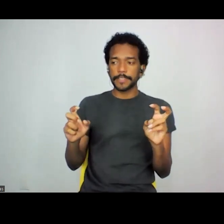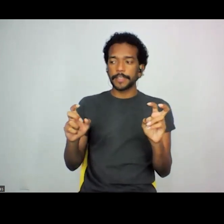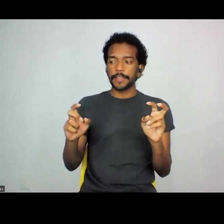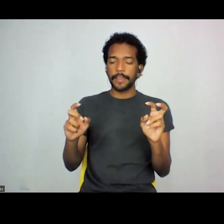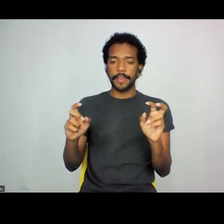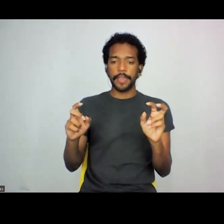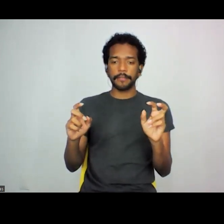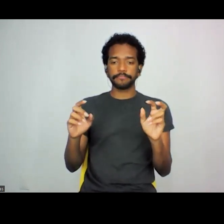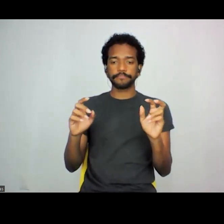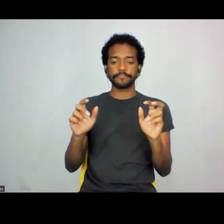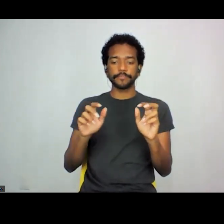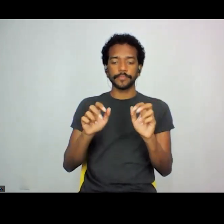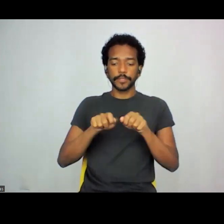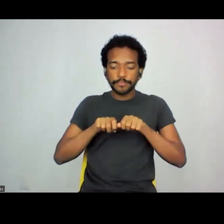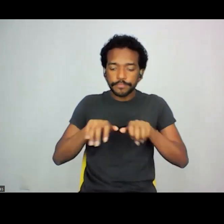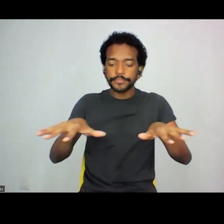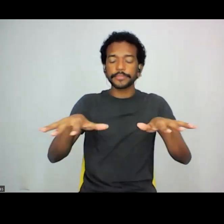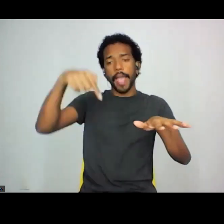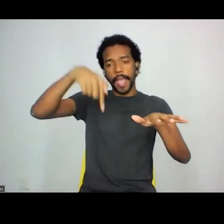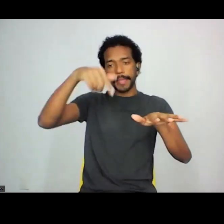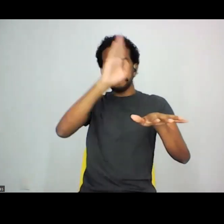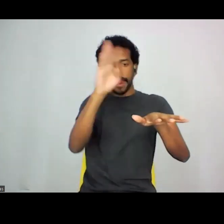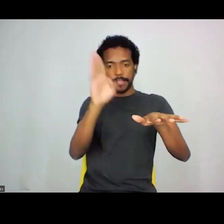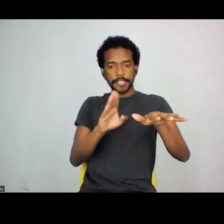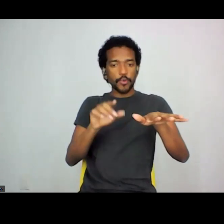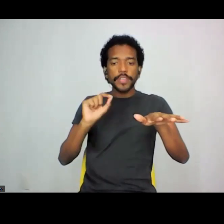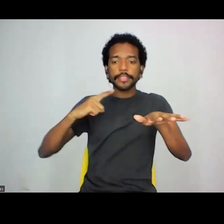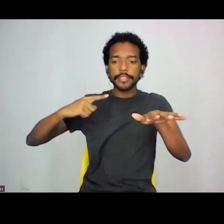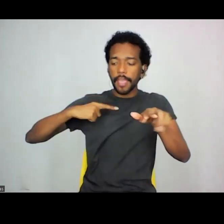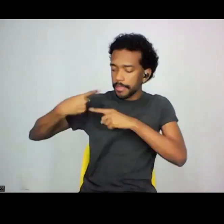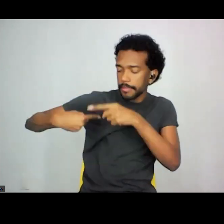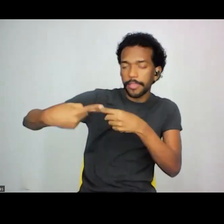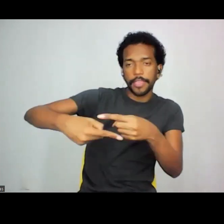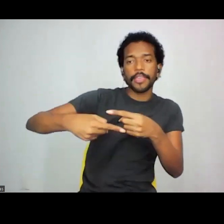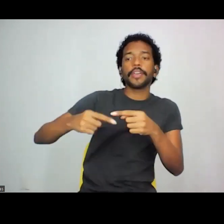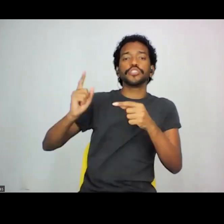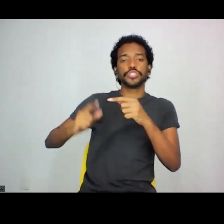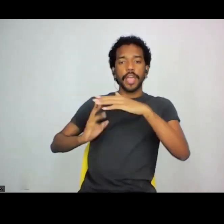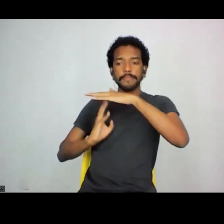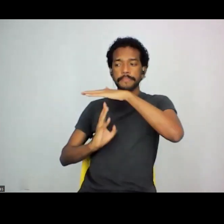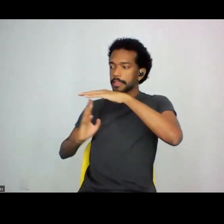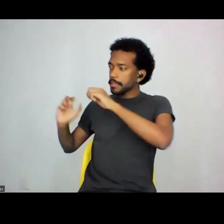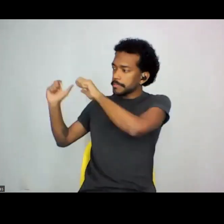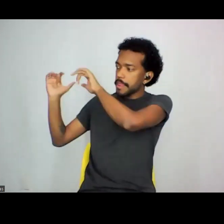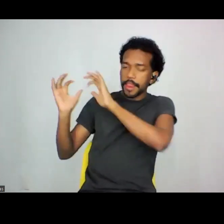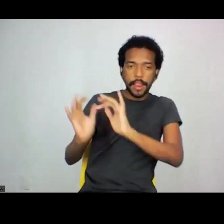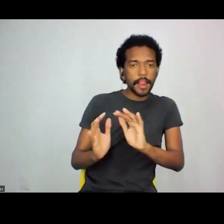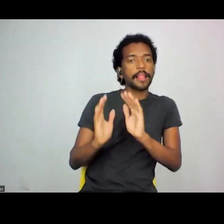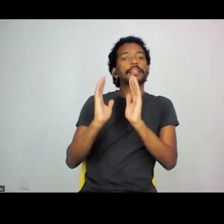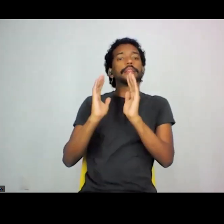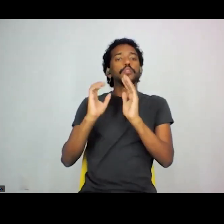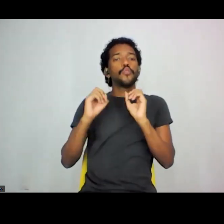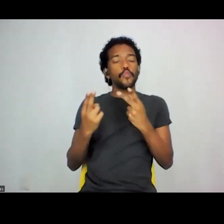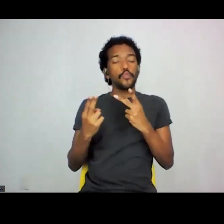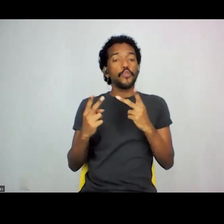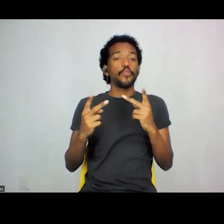do território brasileiro que recebeu imigrantes de diversas outras partes ou mesmo imigrantes